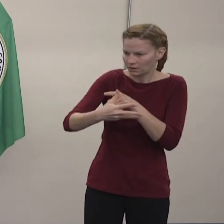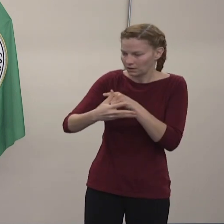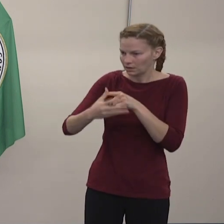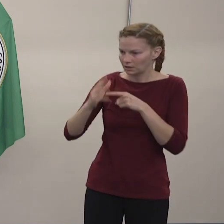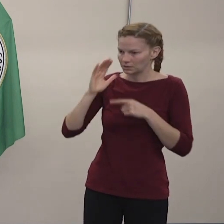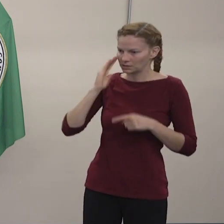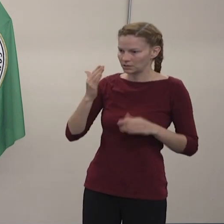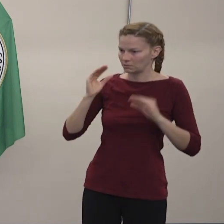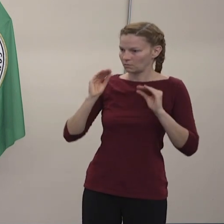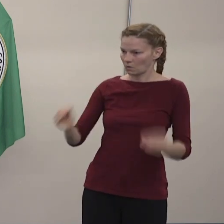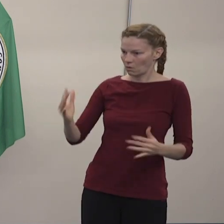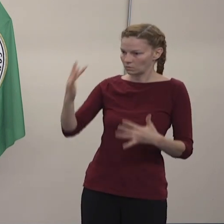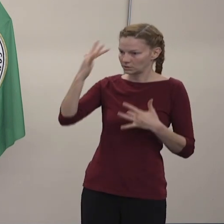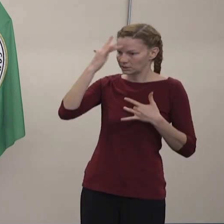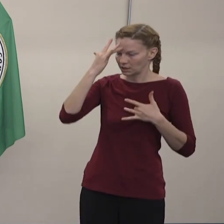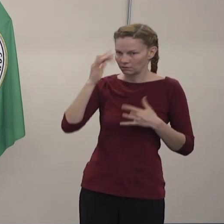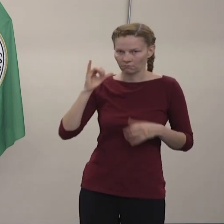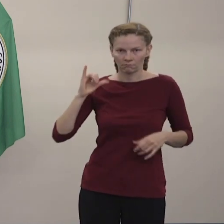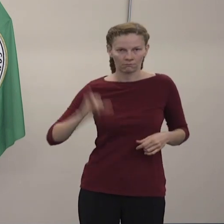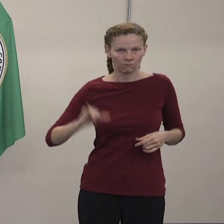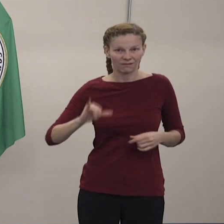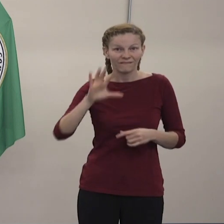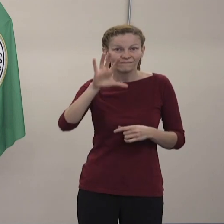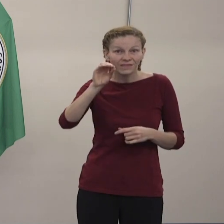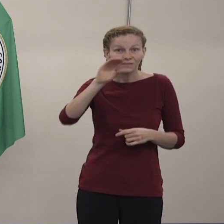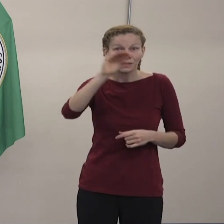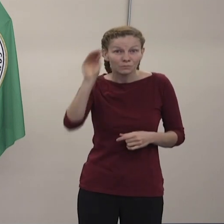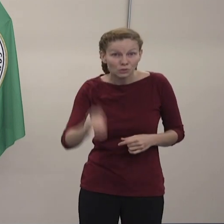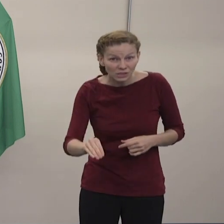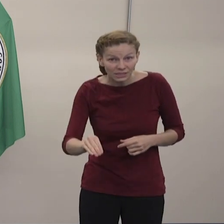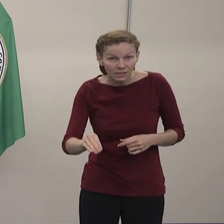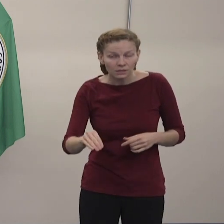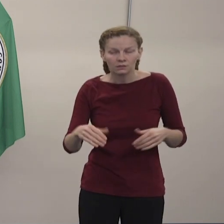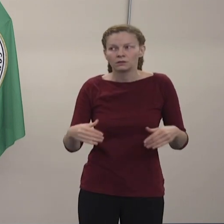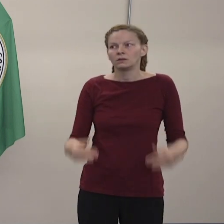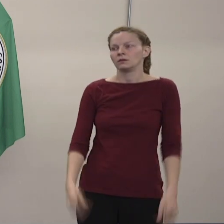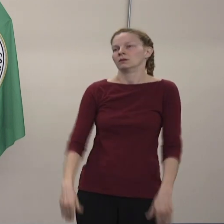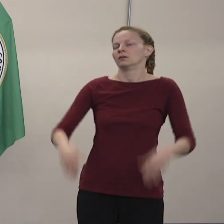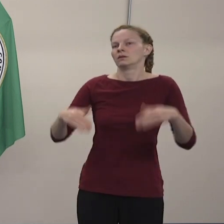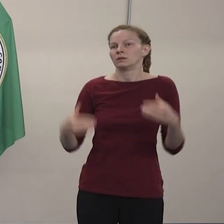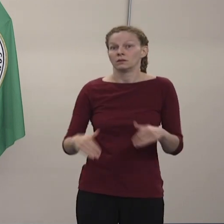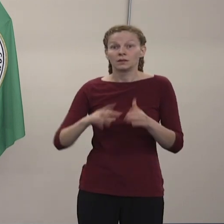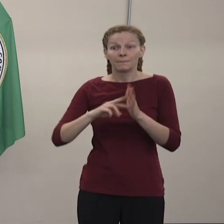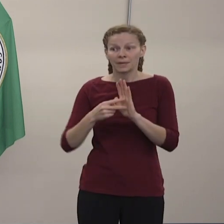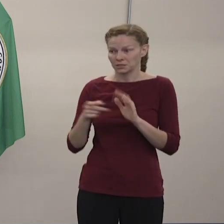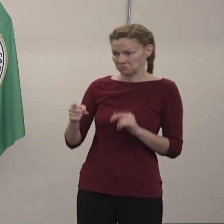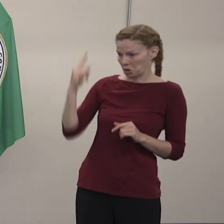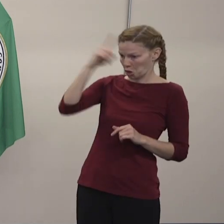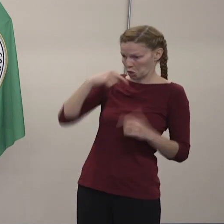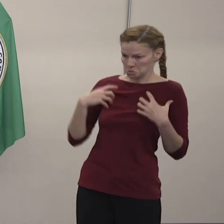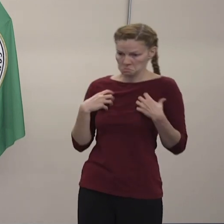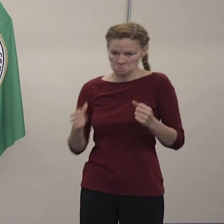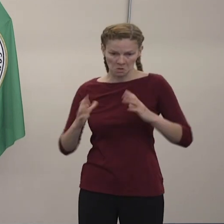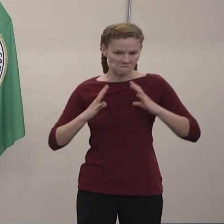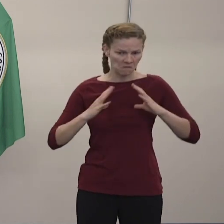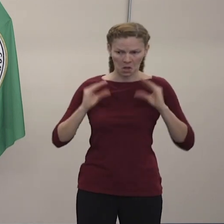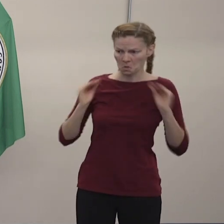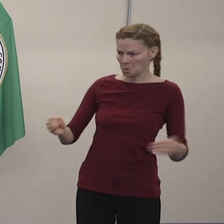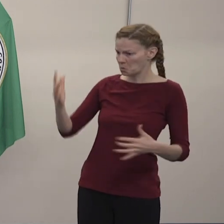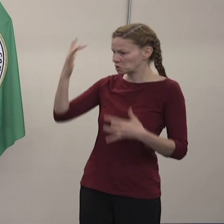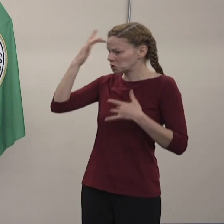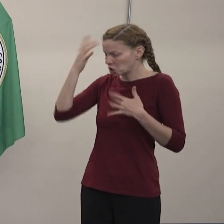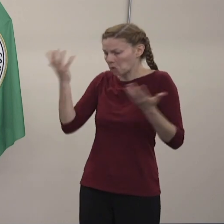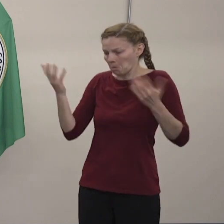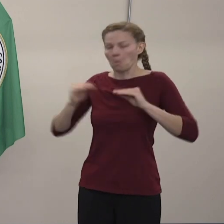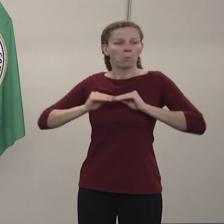infectaron a otras sin saber que tenían síntomas. Entonces, esto significa que la gente saludable está infectando a los demás, tal vez